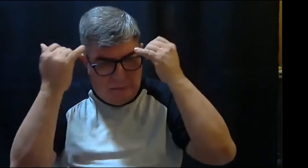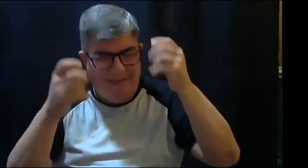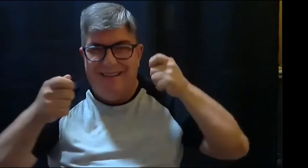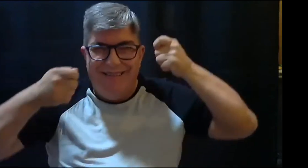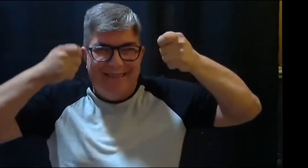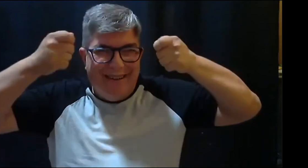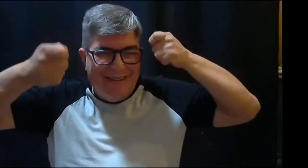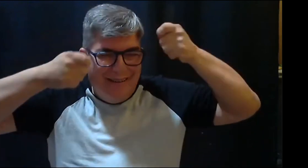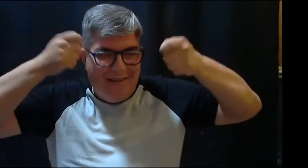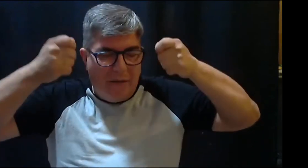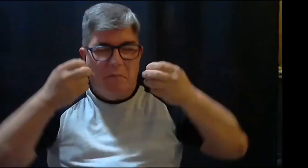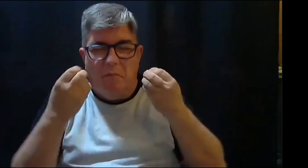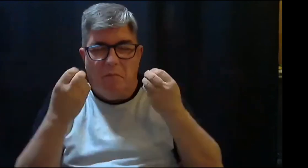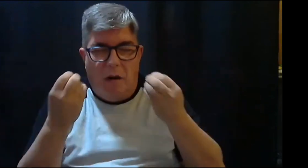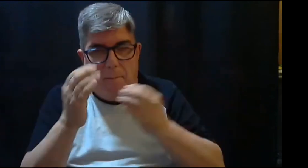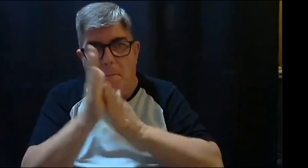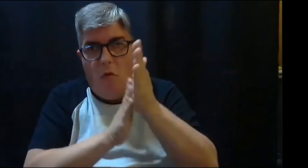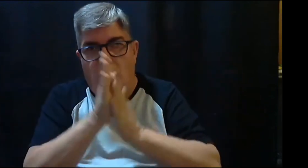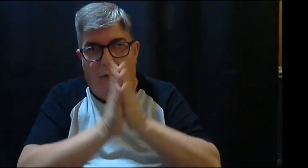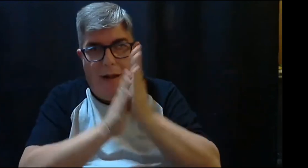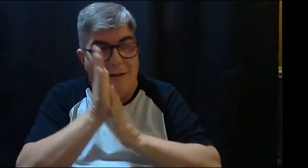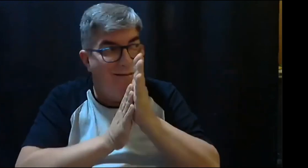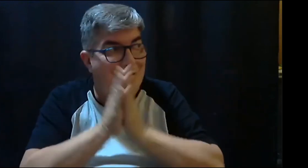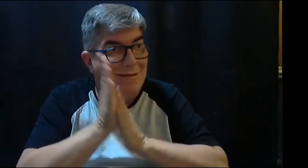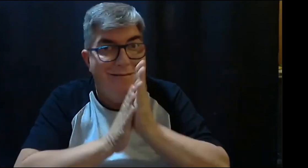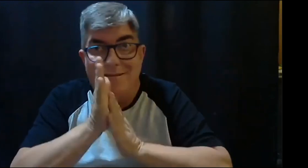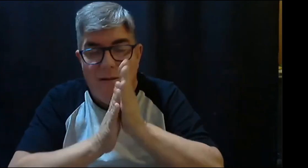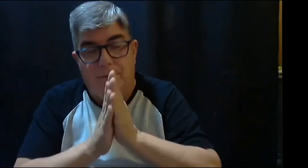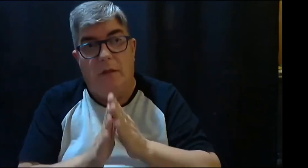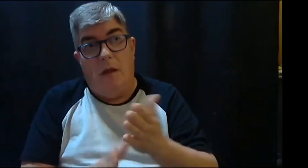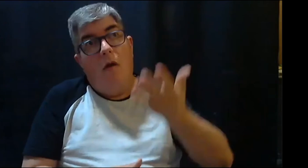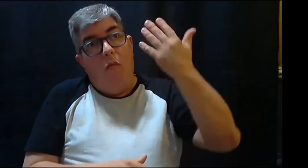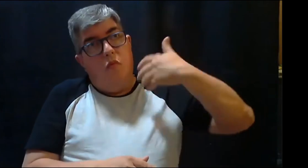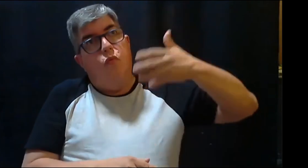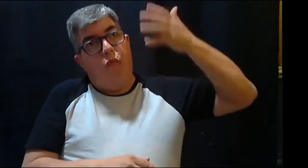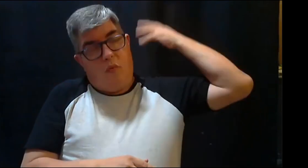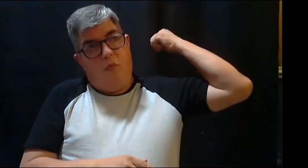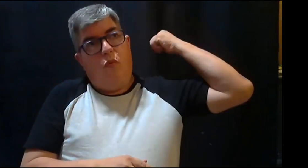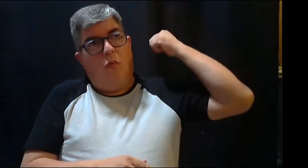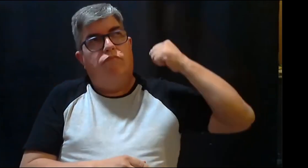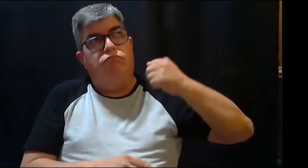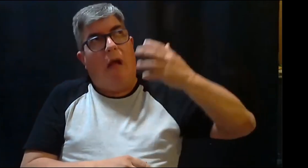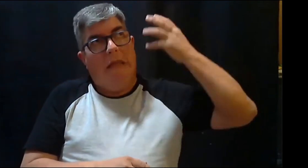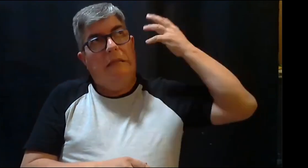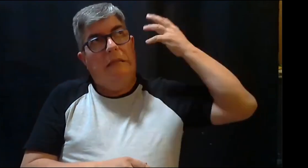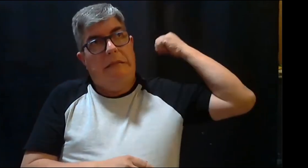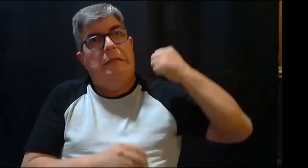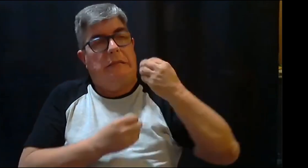más pensar ideas, estrategias que permitan, porque muy bien